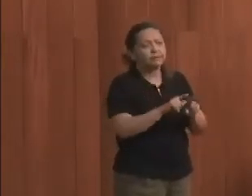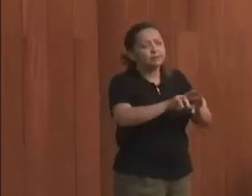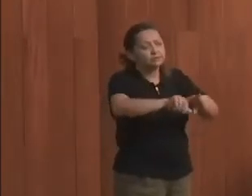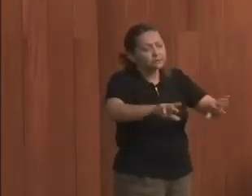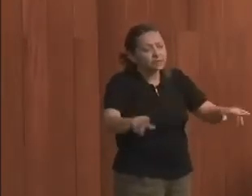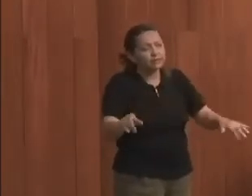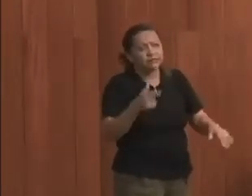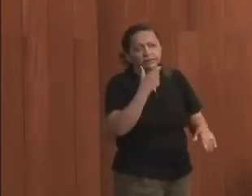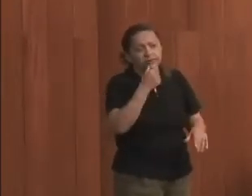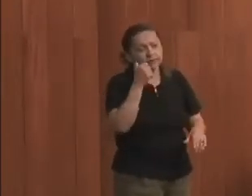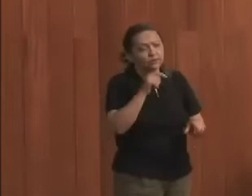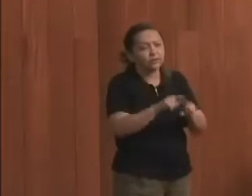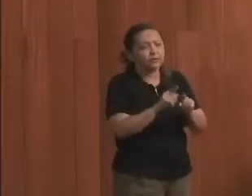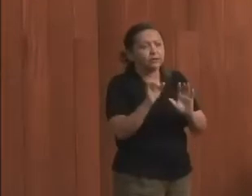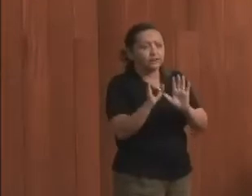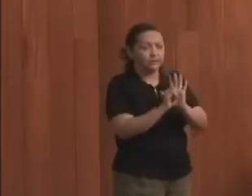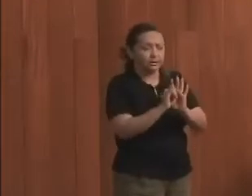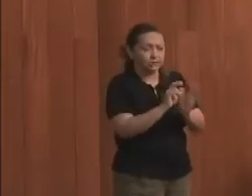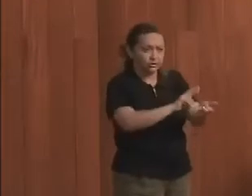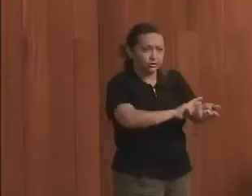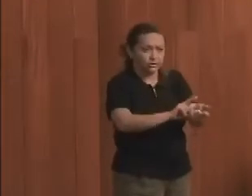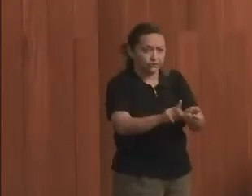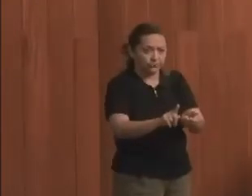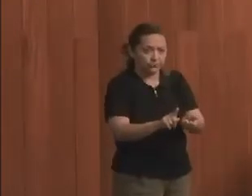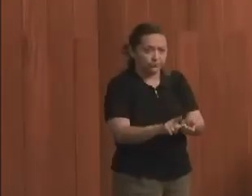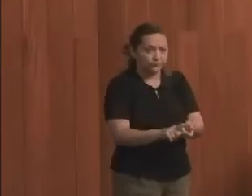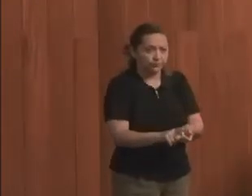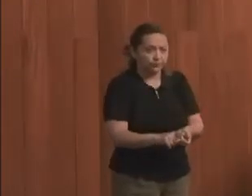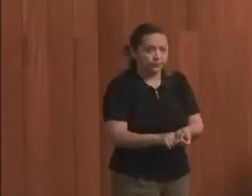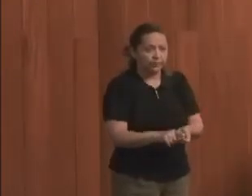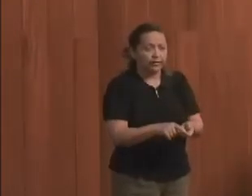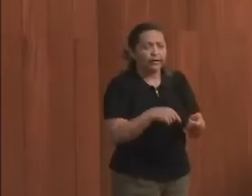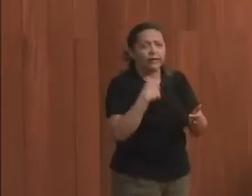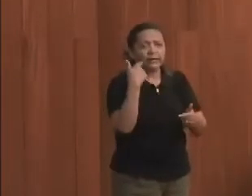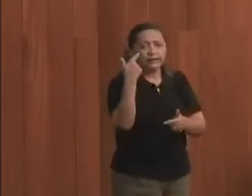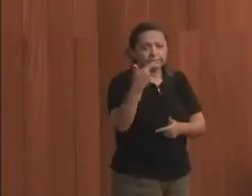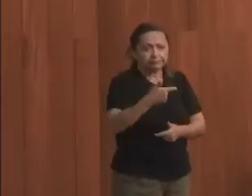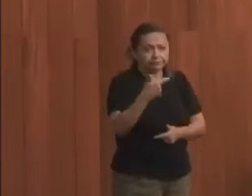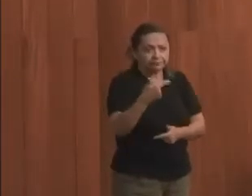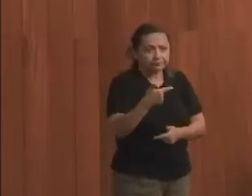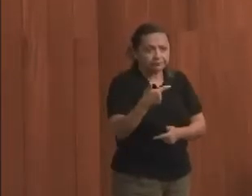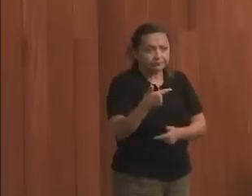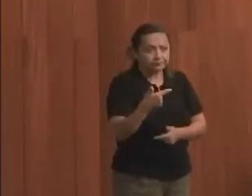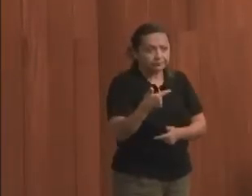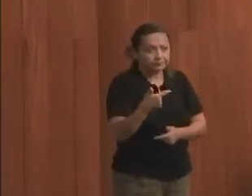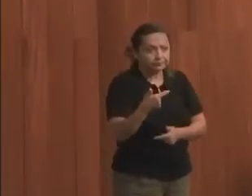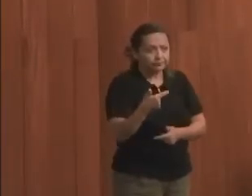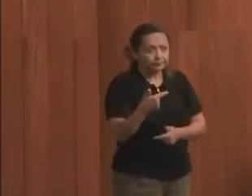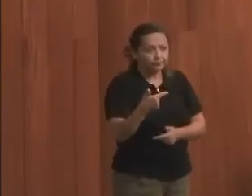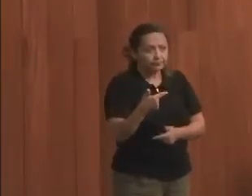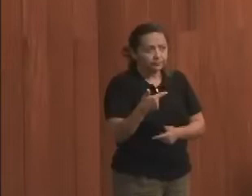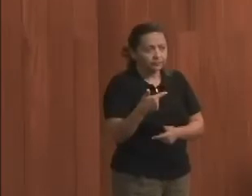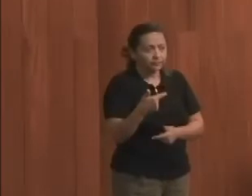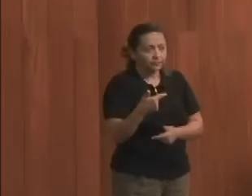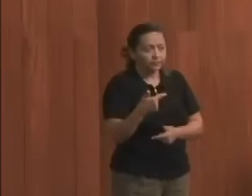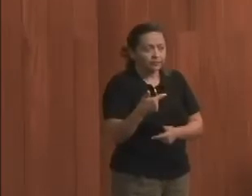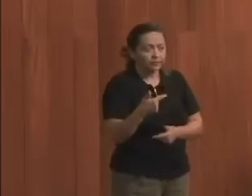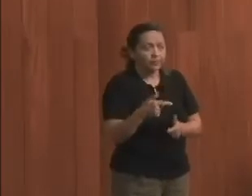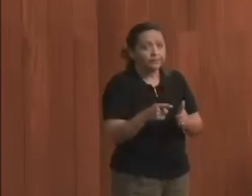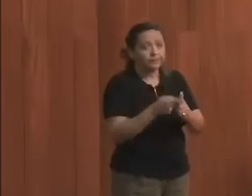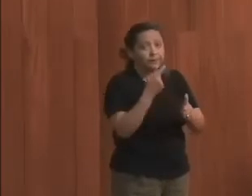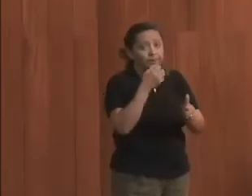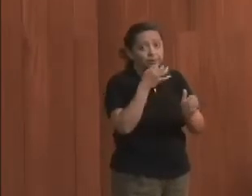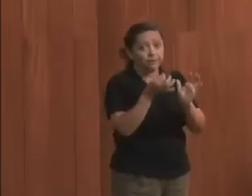sexual e identidade de gênero. A segunda, a primeira proposta em